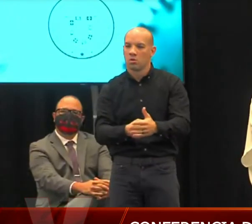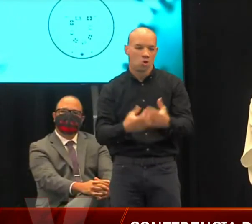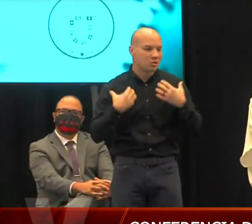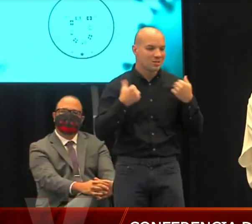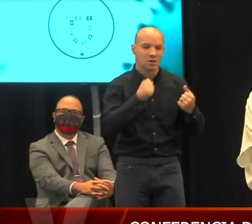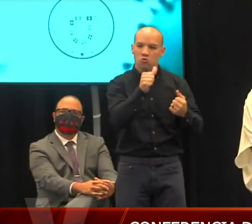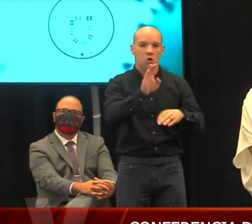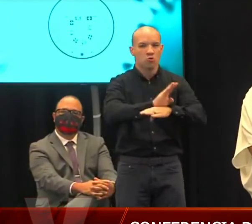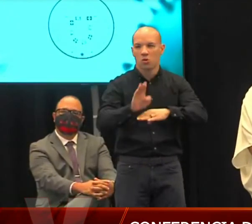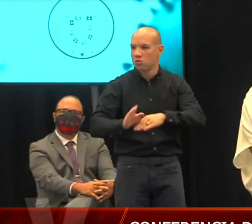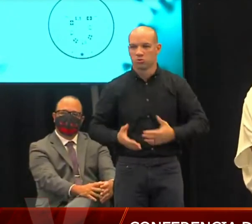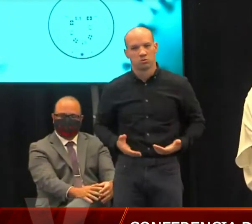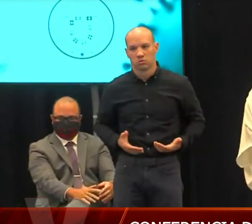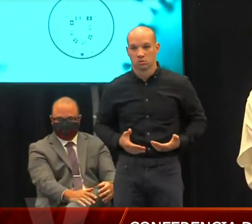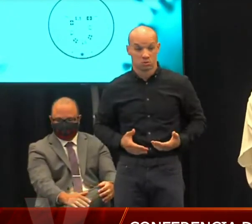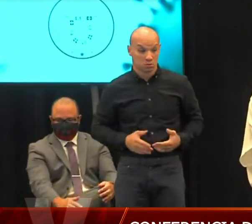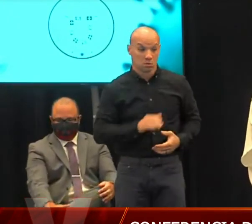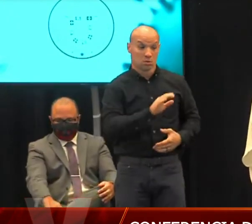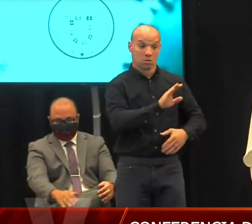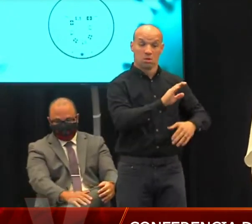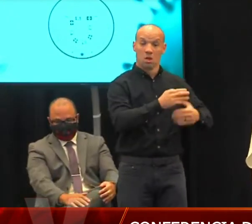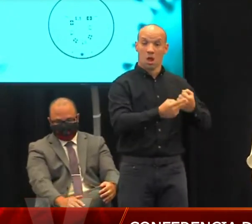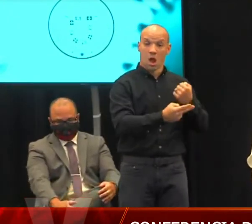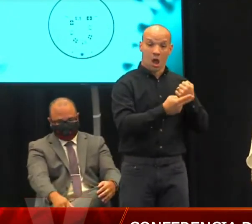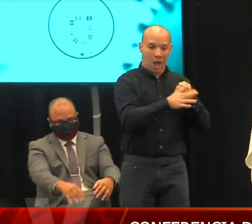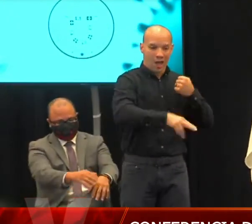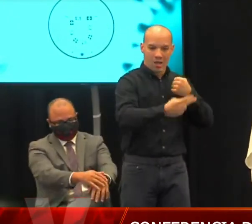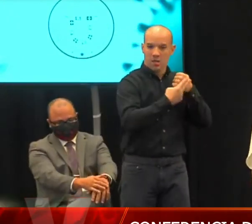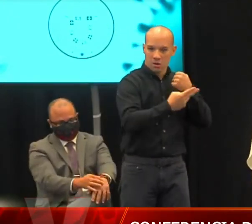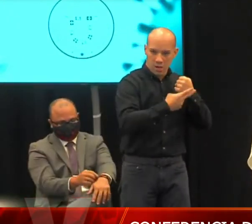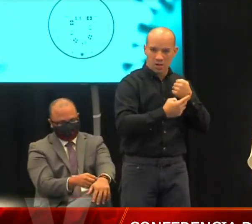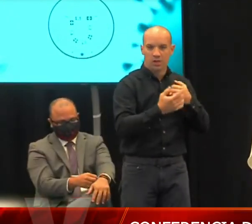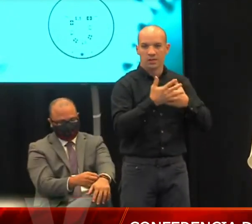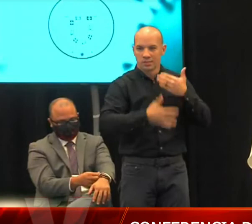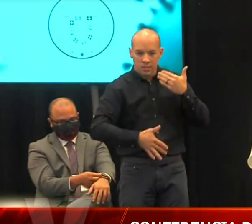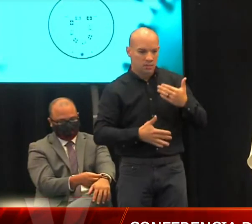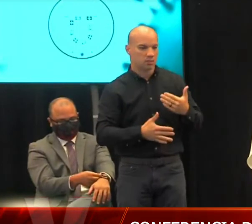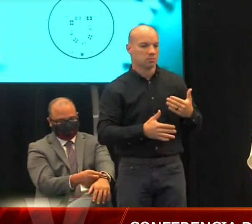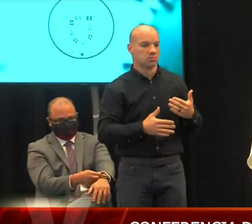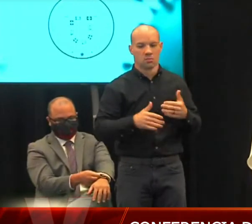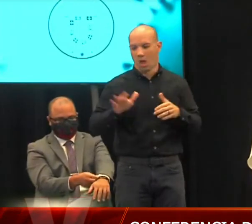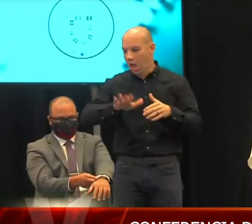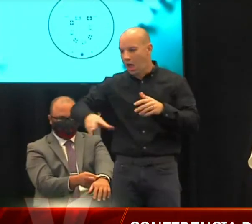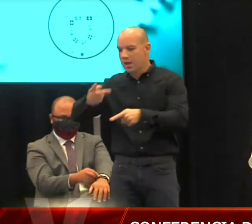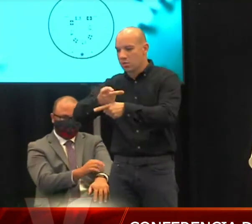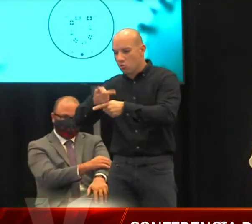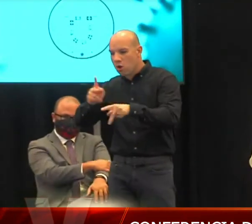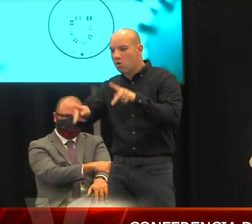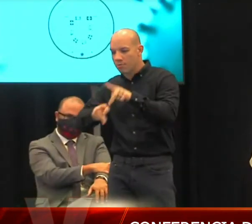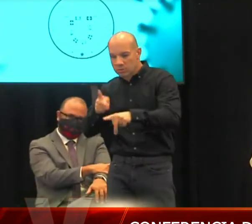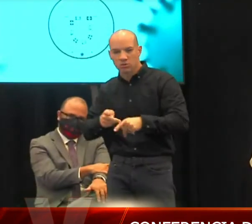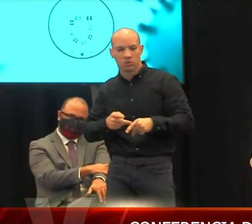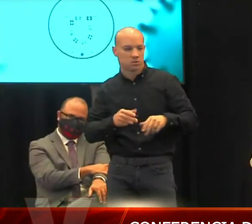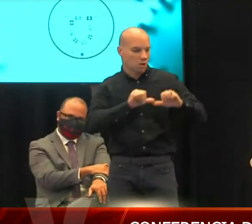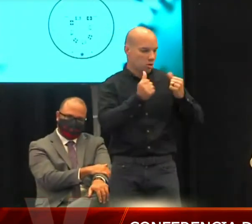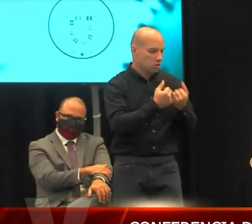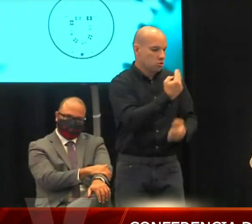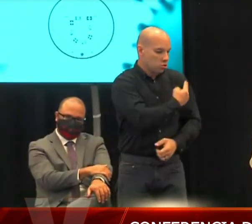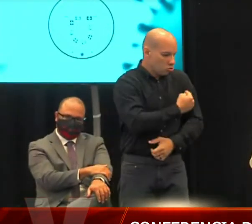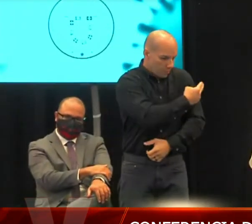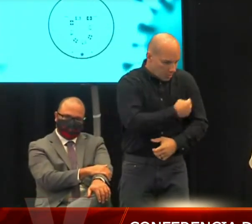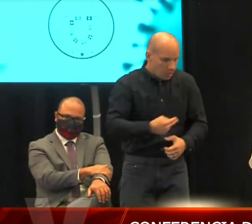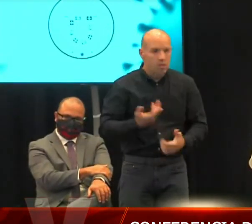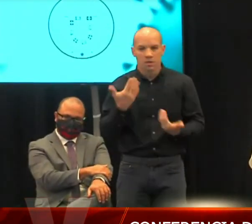claro tanto a los bancos de sangre a las compañías de cuido coordinado de los hospitales de puerto rico así que tienen que presentarme un plan en la próxima